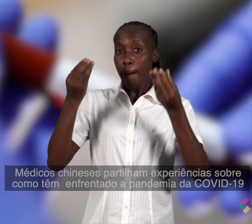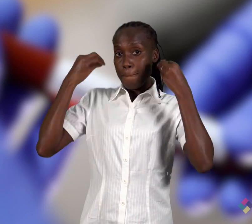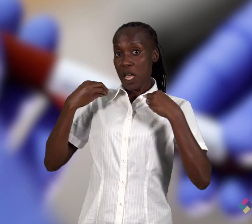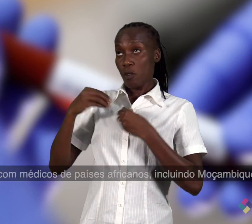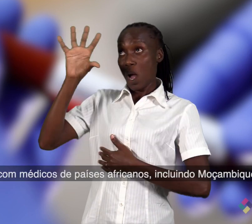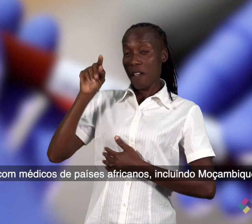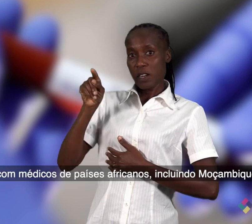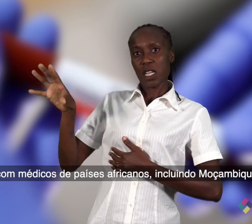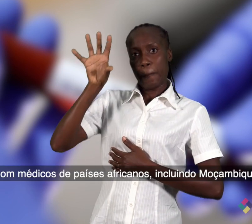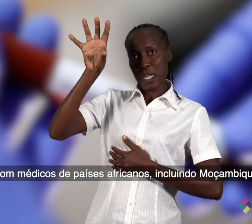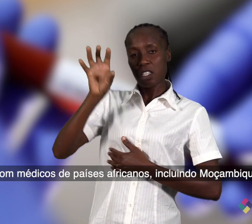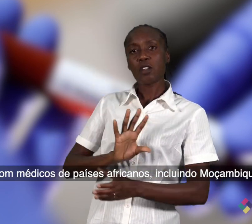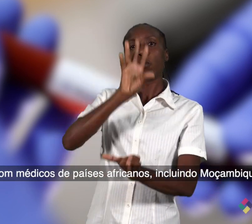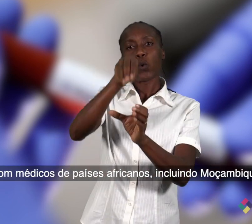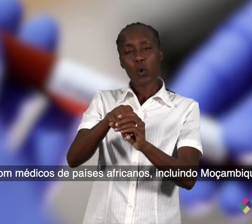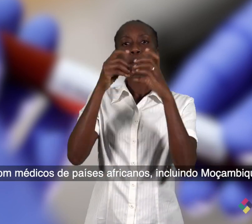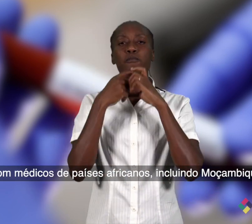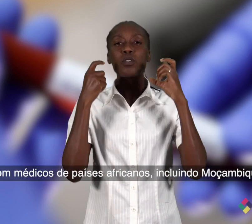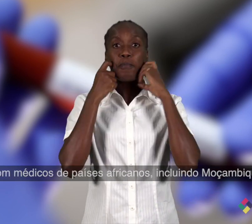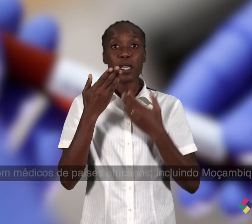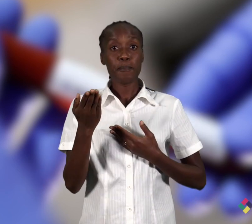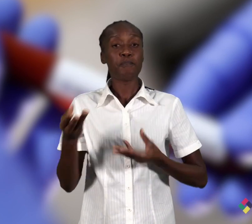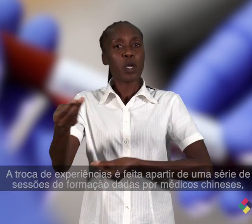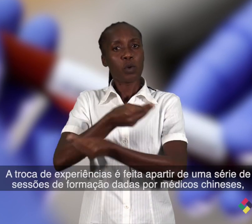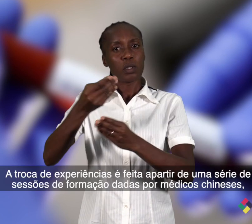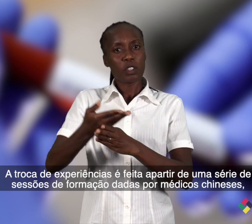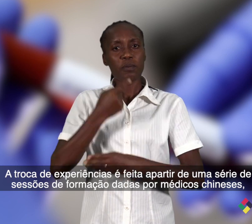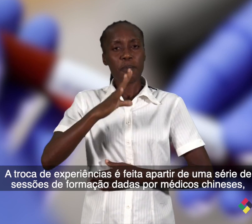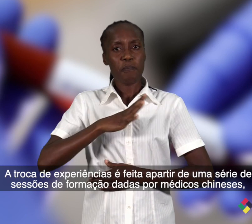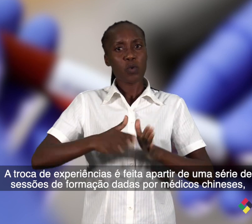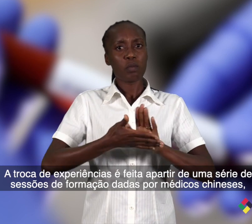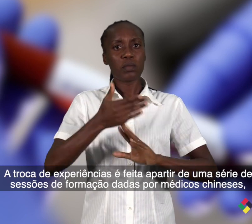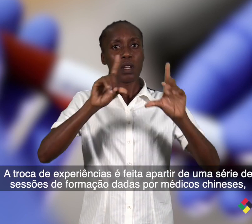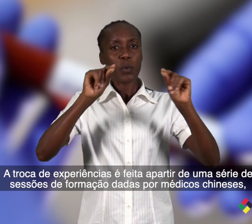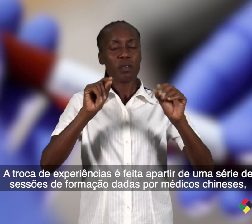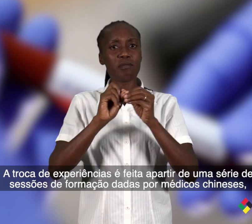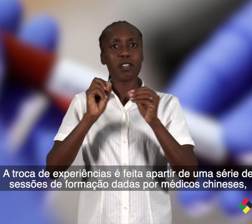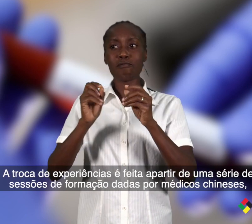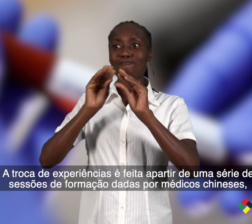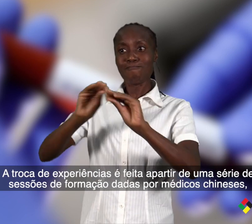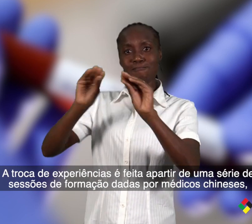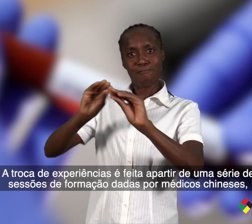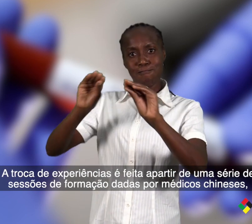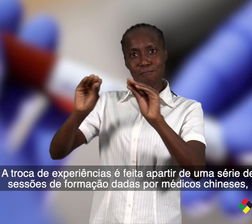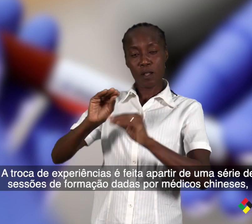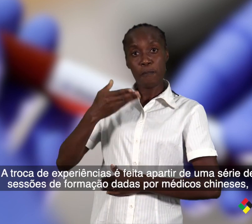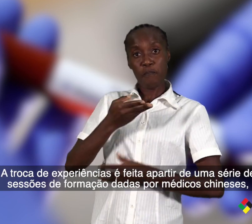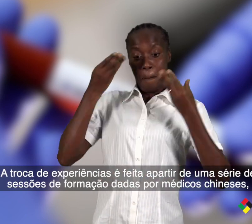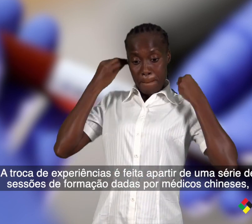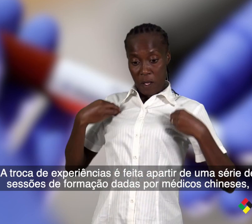com médicos de países africanos, incluindo Moçambique. A troca de experiência é feita a partir de uma série de sessões de formação dadas por